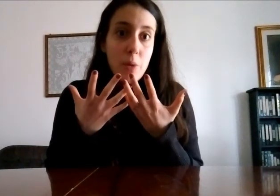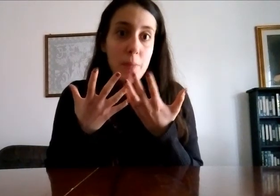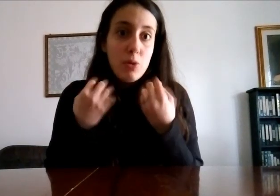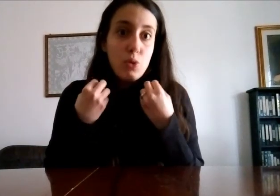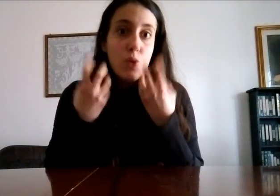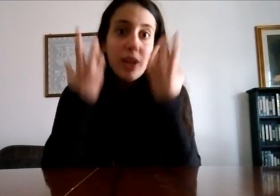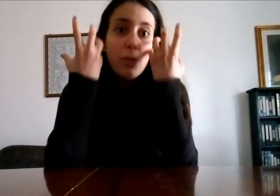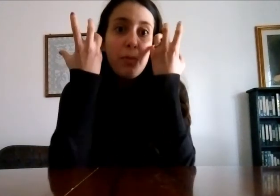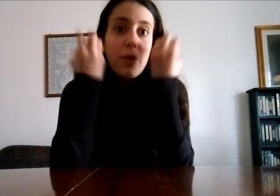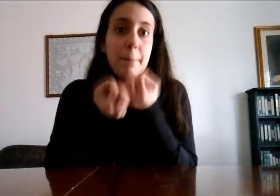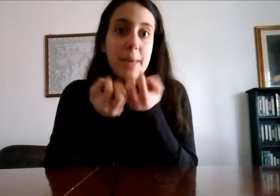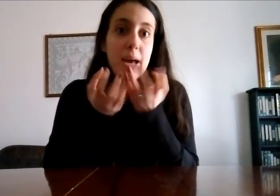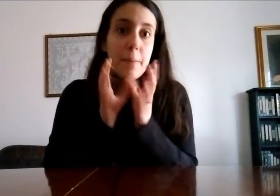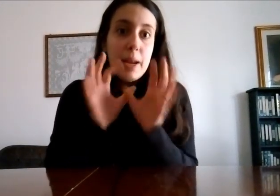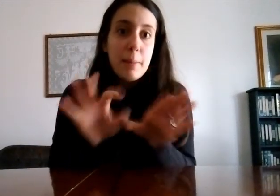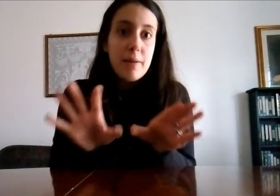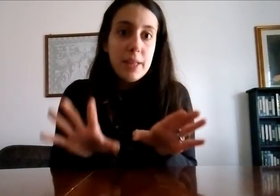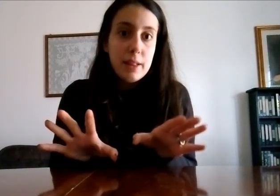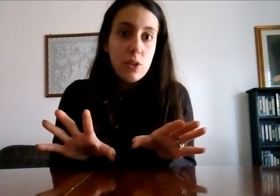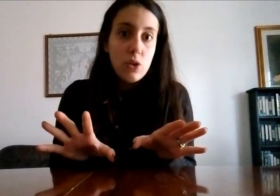proprio il suo sguardo proprio cambiare appena mi ha visto